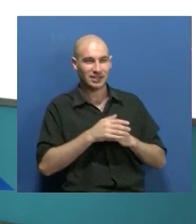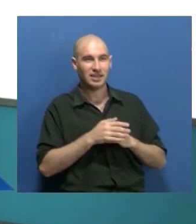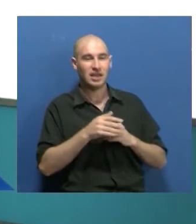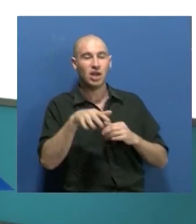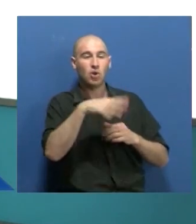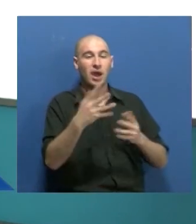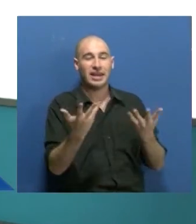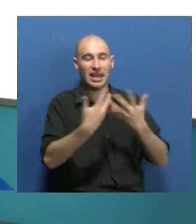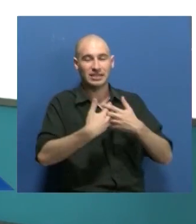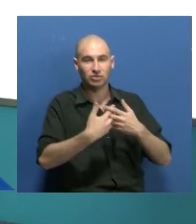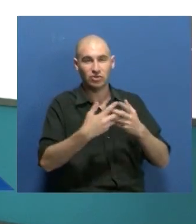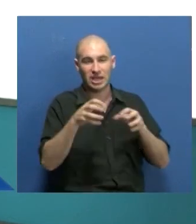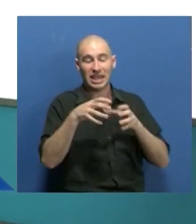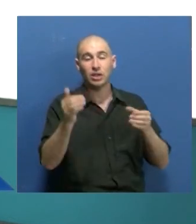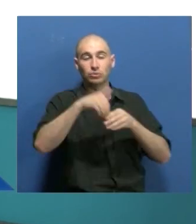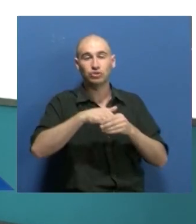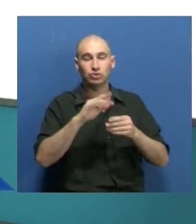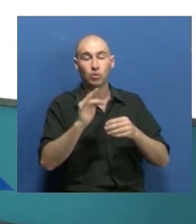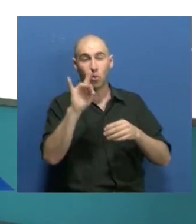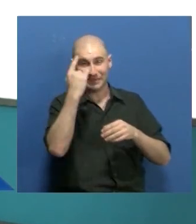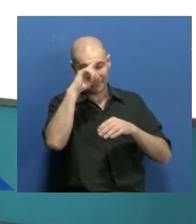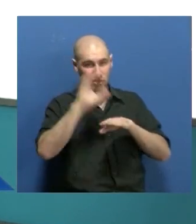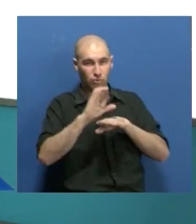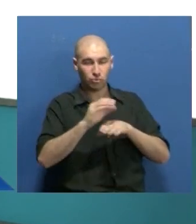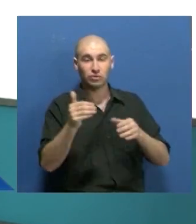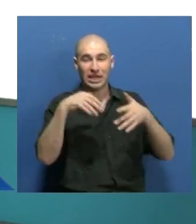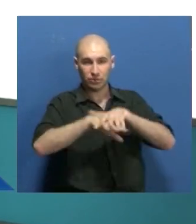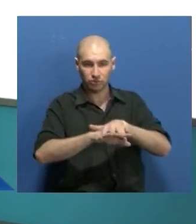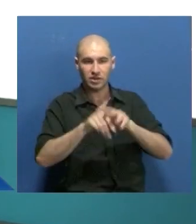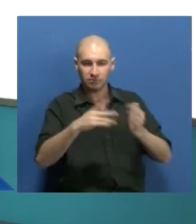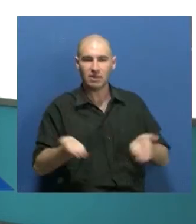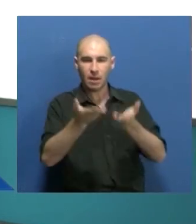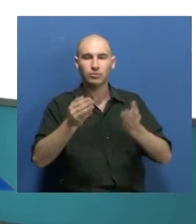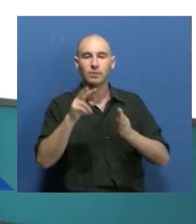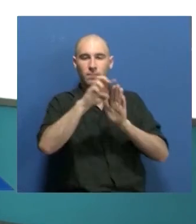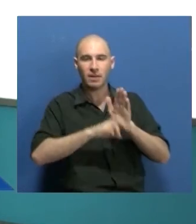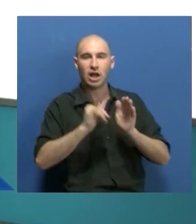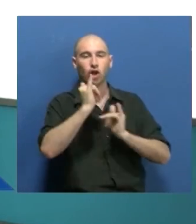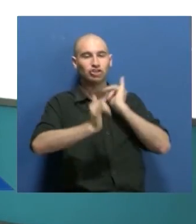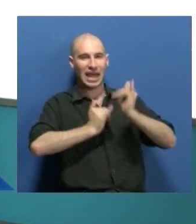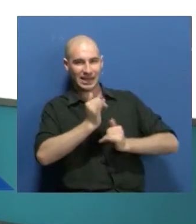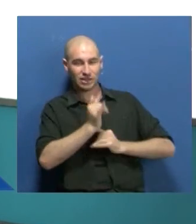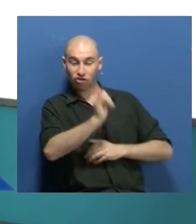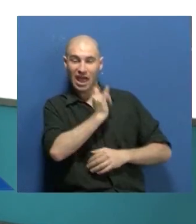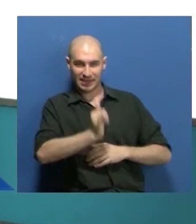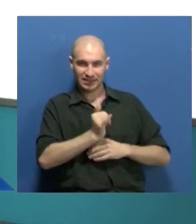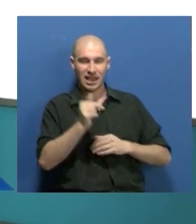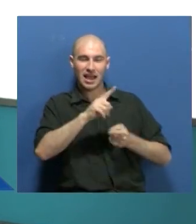articulación e inclusión social de la Universidad Nacional de Cuyo, es la que impulsa el programa Contarte, para que hayan interpretaciones en